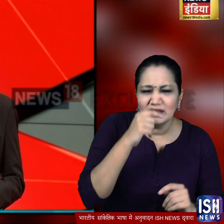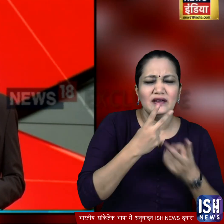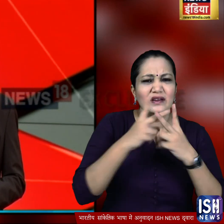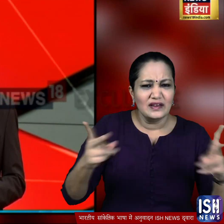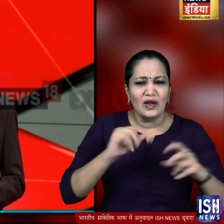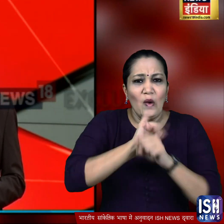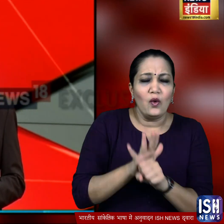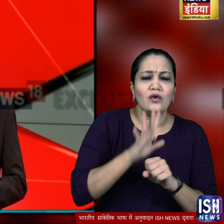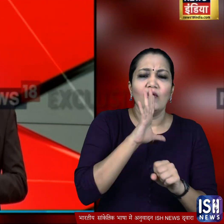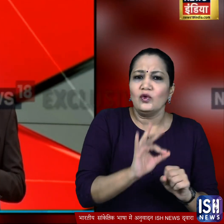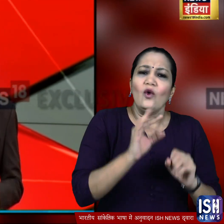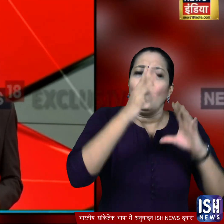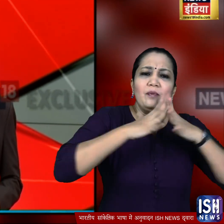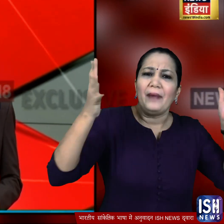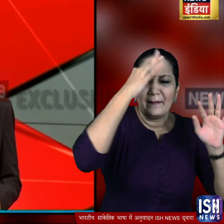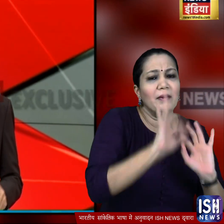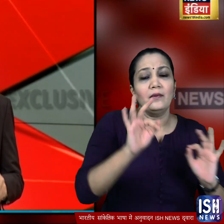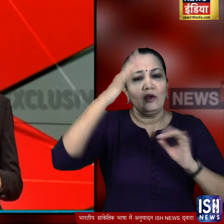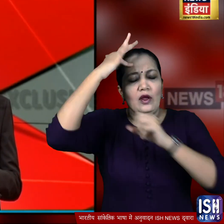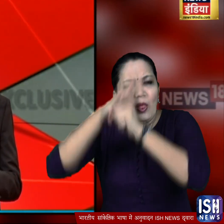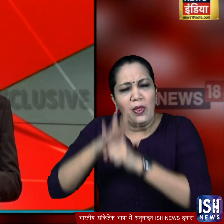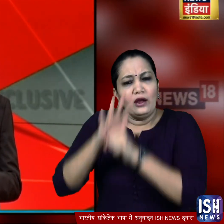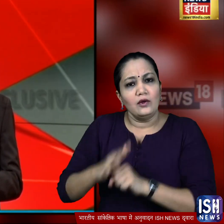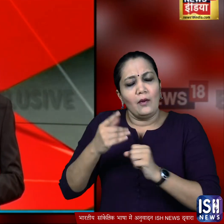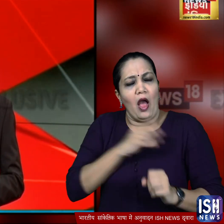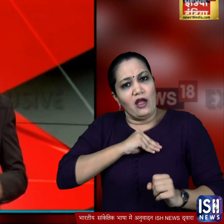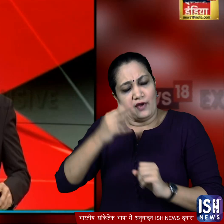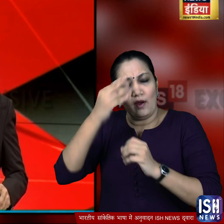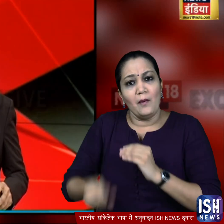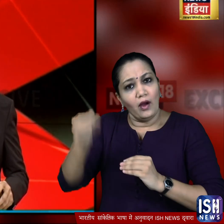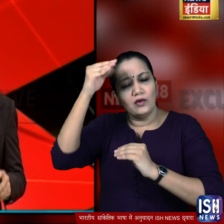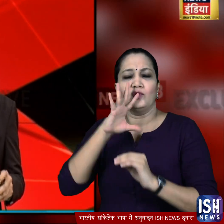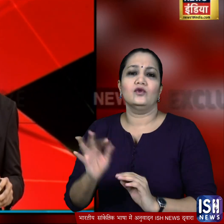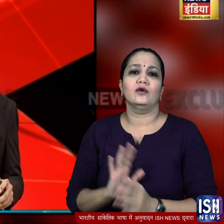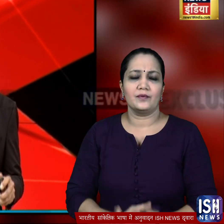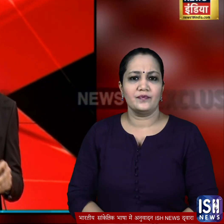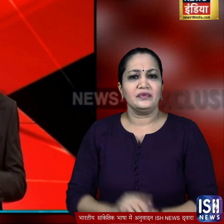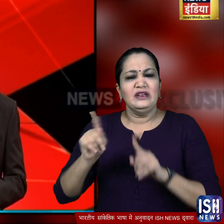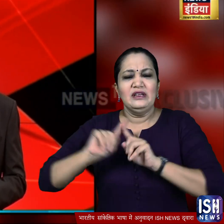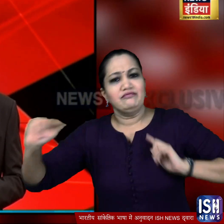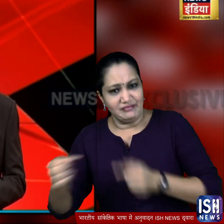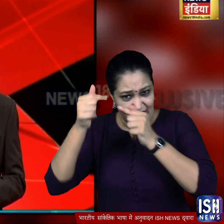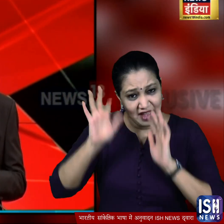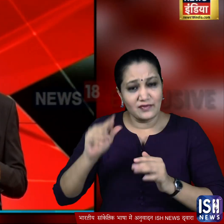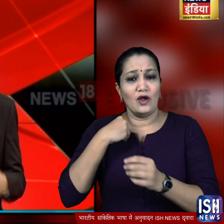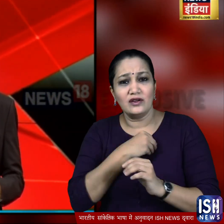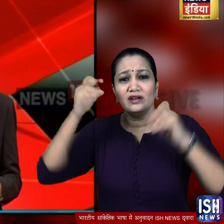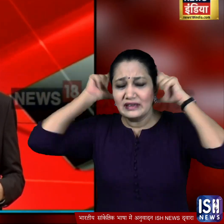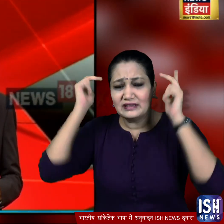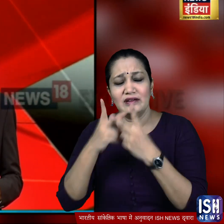महामारी से ज्यादा उसका खौफ सता रहा है और मानसिक तनाव में वो कई बार डॉक्टरों और स्वास्तकर्मियों से भी उलच जाते हैं लेहाजा बहुत से अस्पतालों में